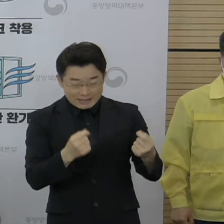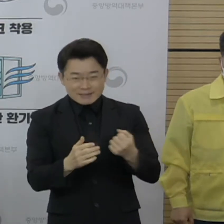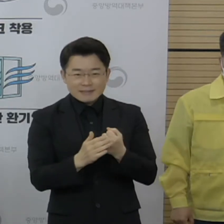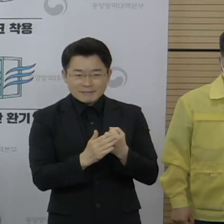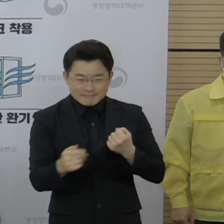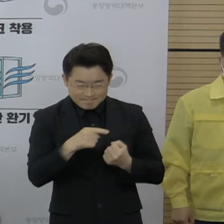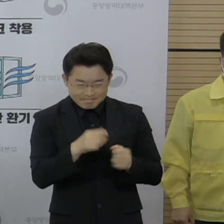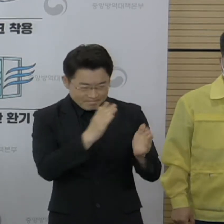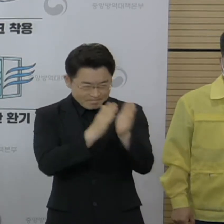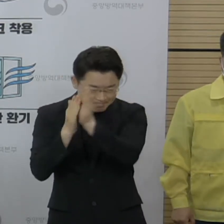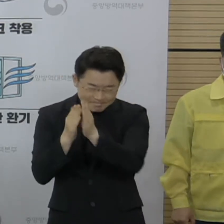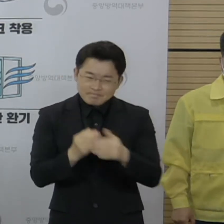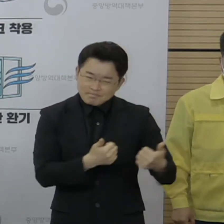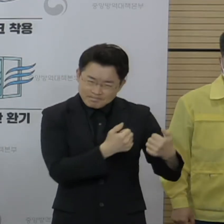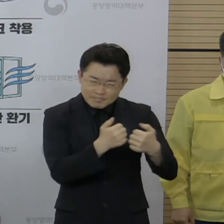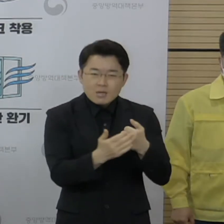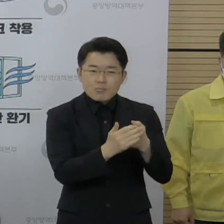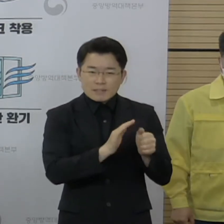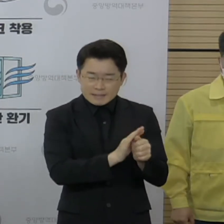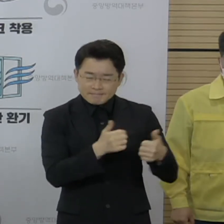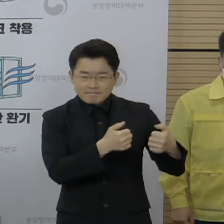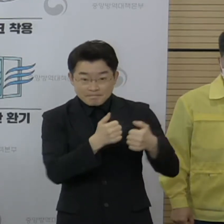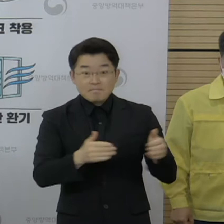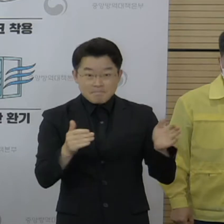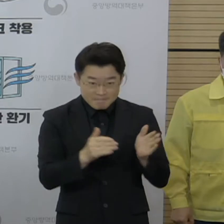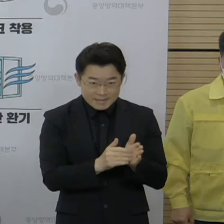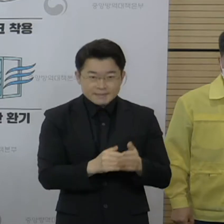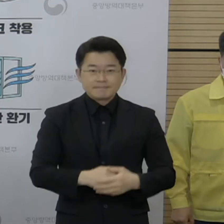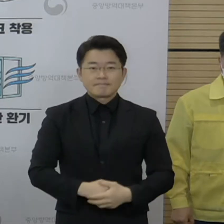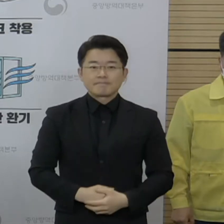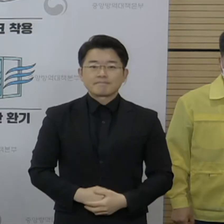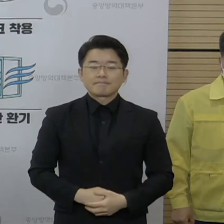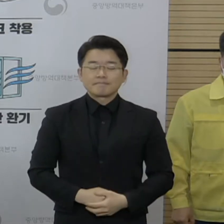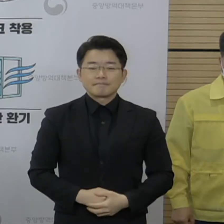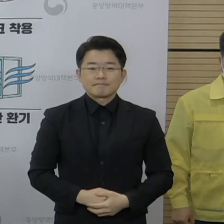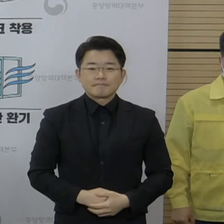협의를 긴밀히 갖고 백신 협력을 논의해왔습니다.